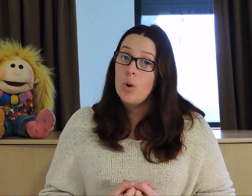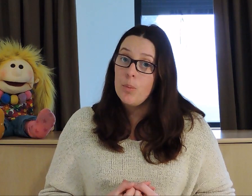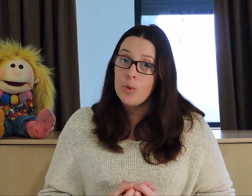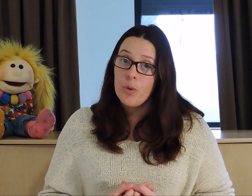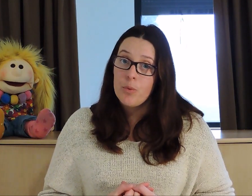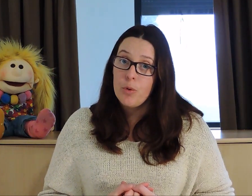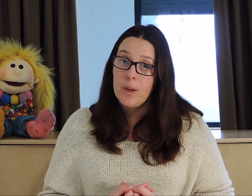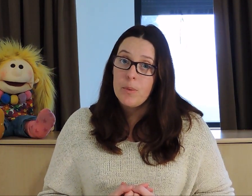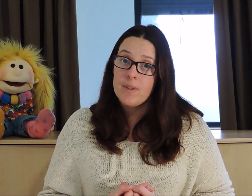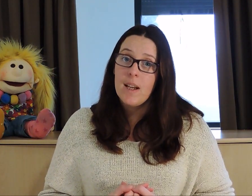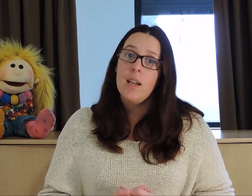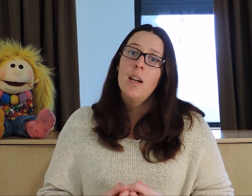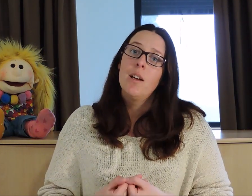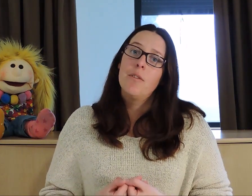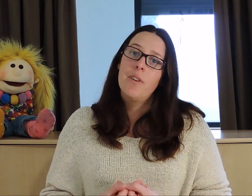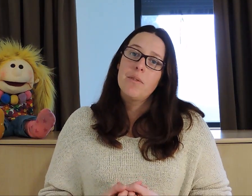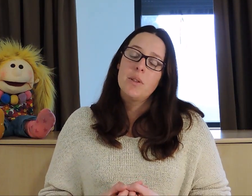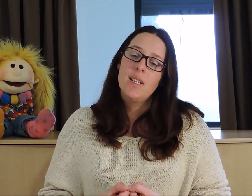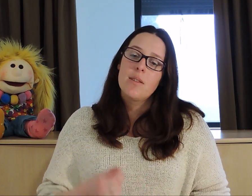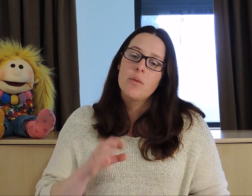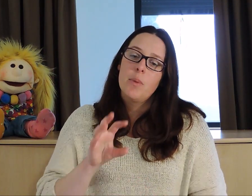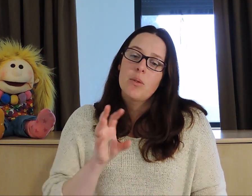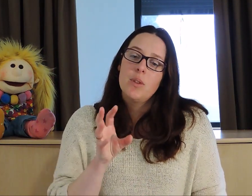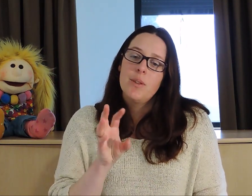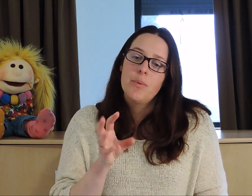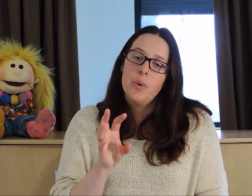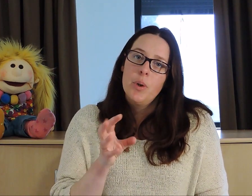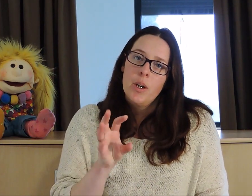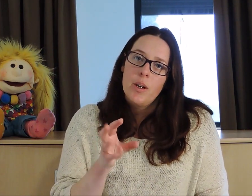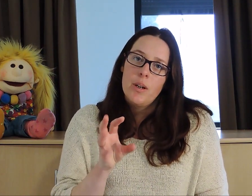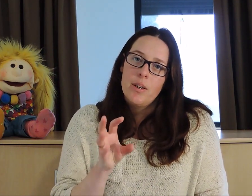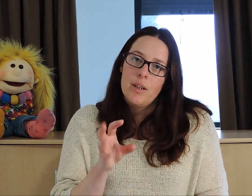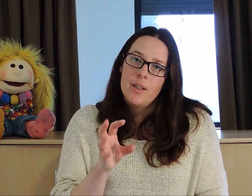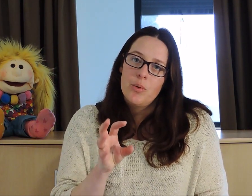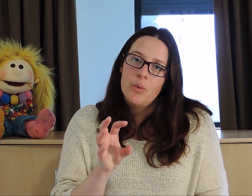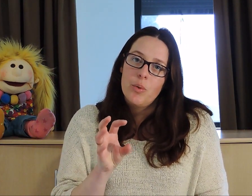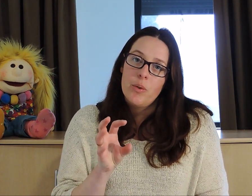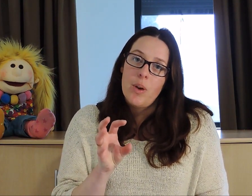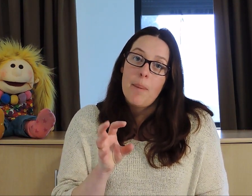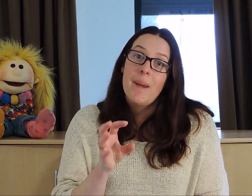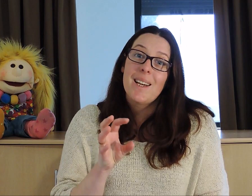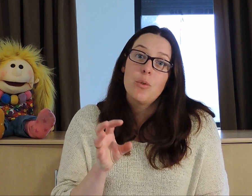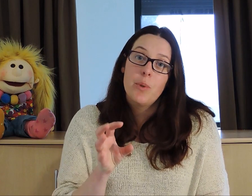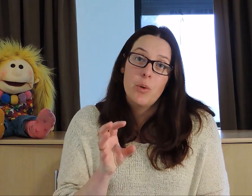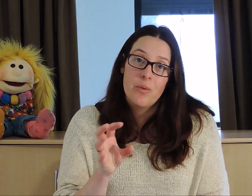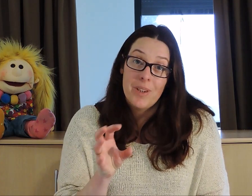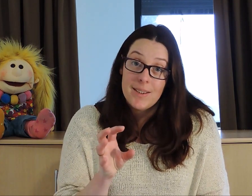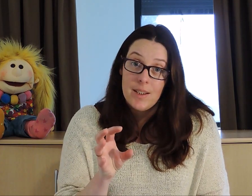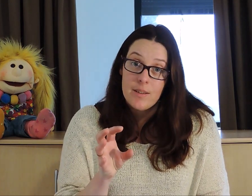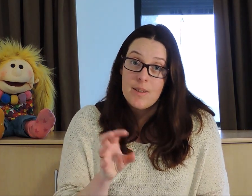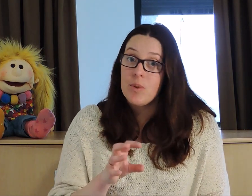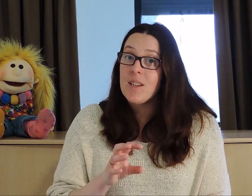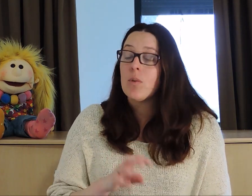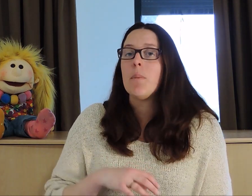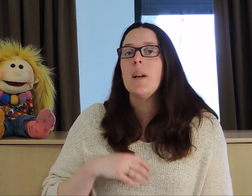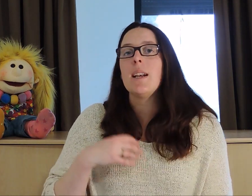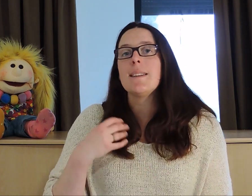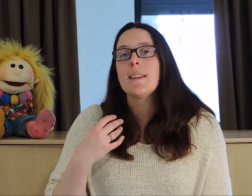chromosome supplémentaire va venir se mettre au niveau de la paire numéro 21. C'est pour ça qu'on appelle la